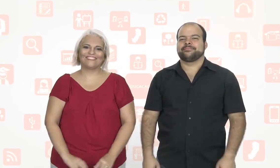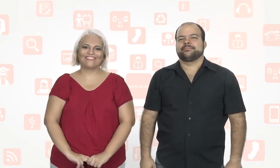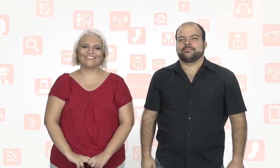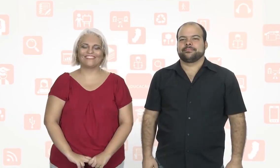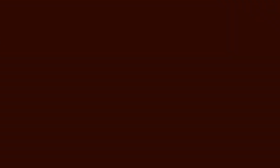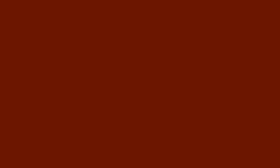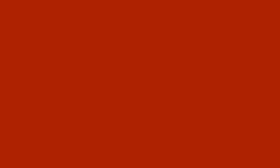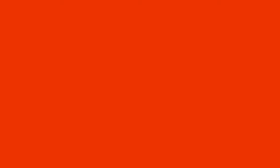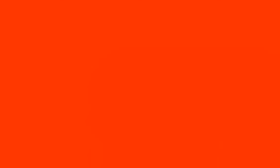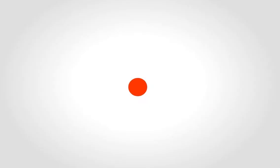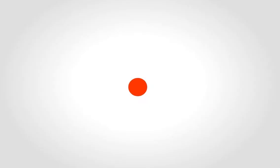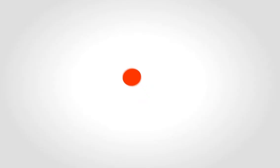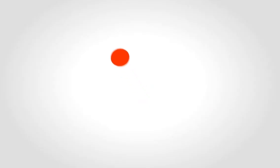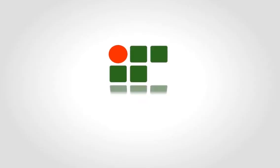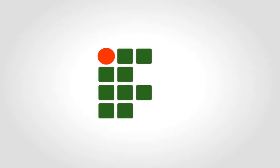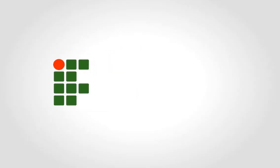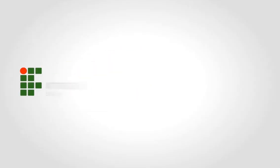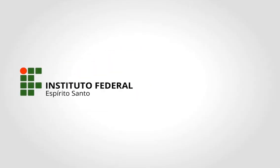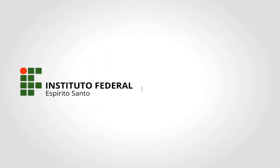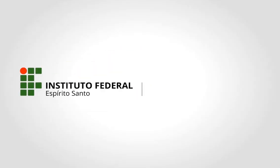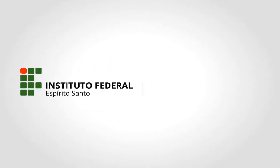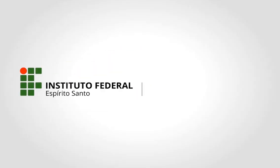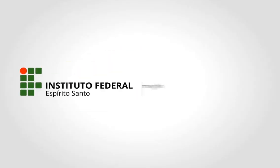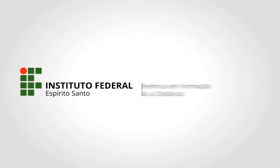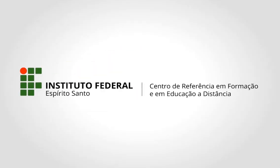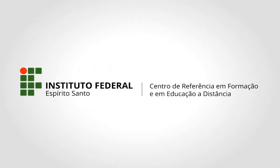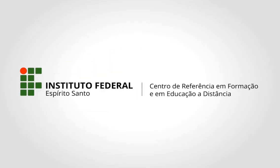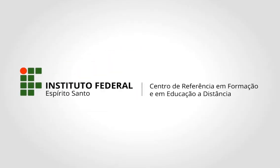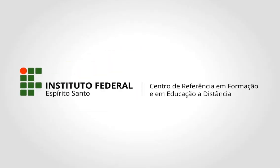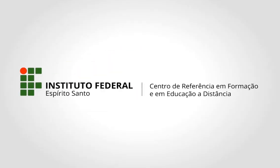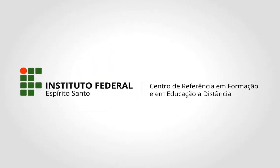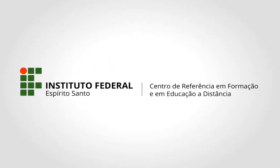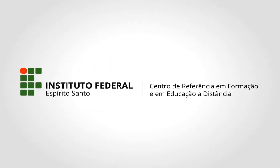Tchau! Tchau! Legenda Ruberti